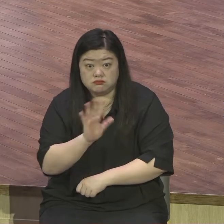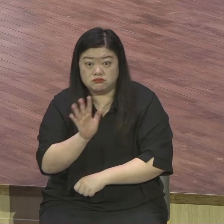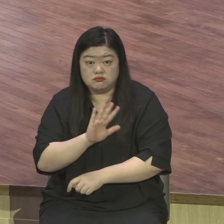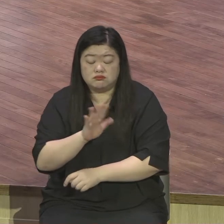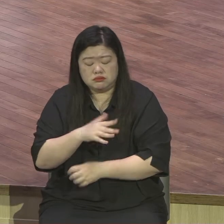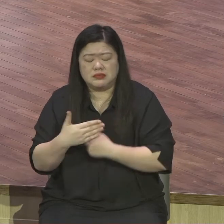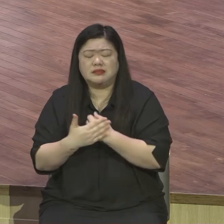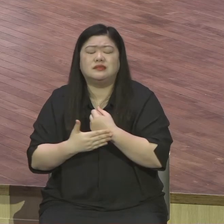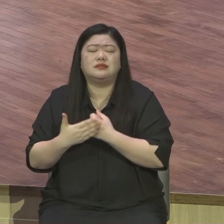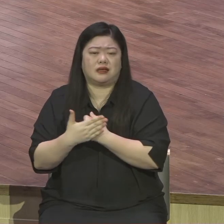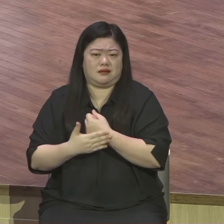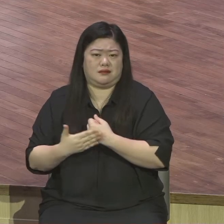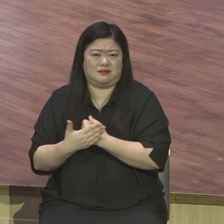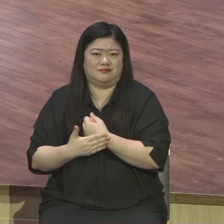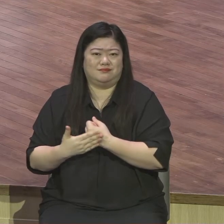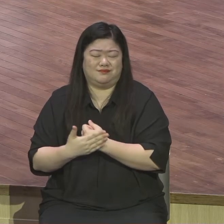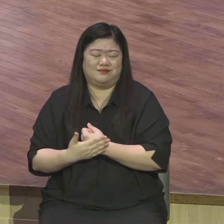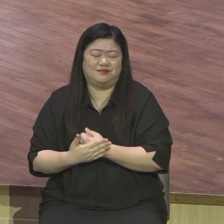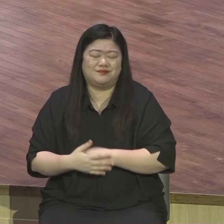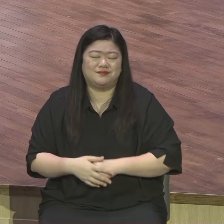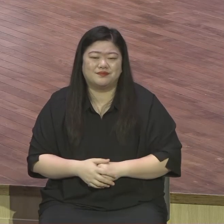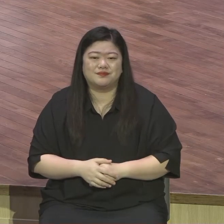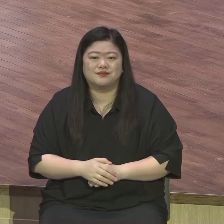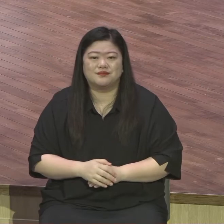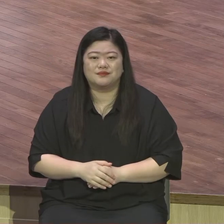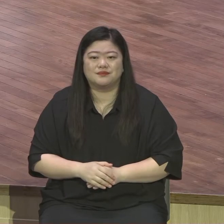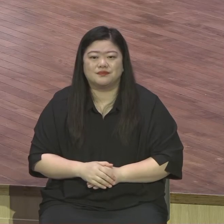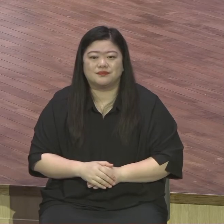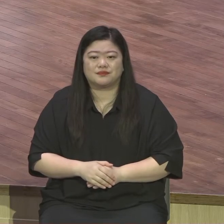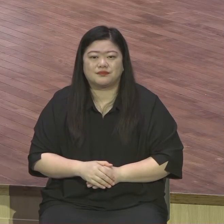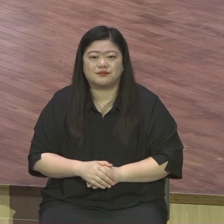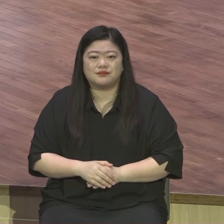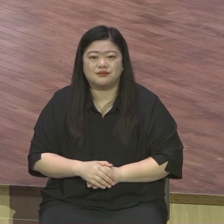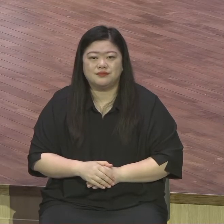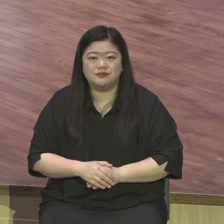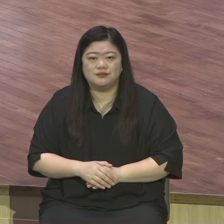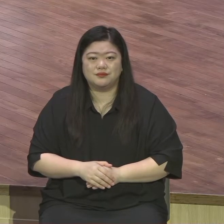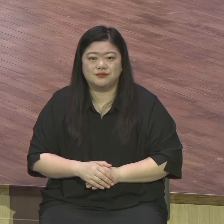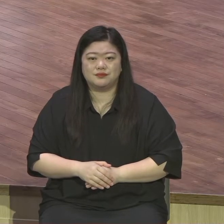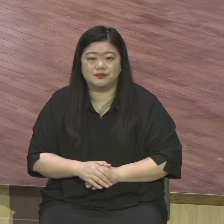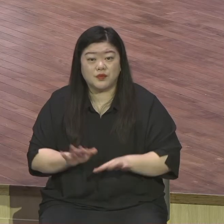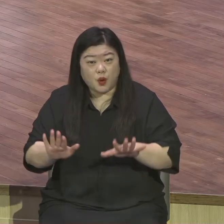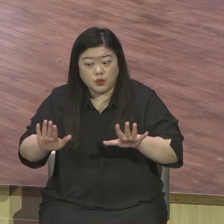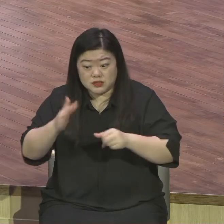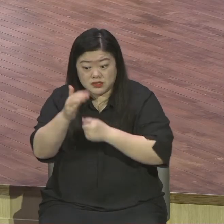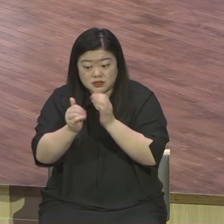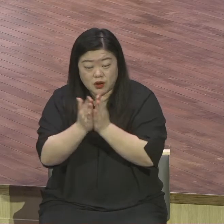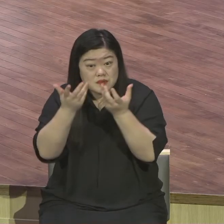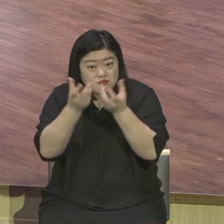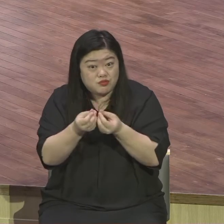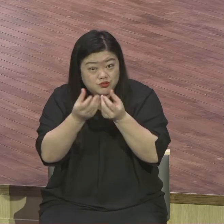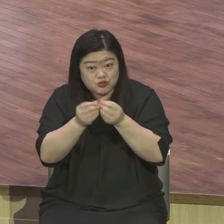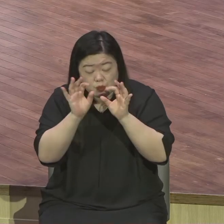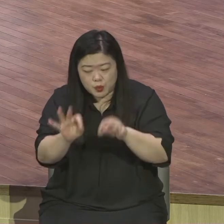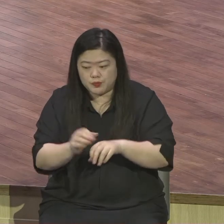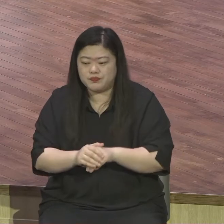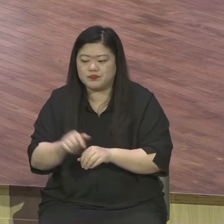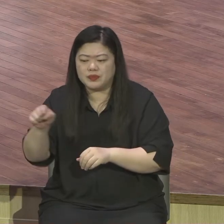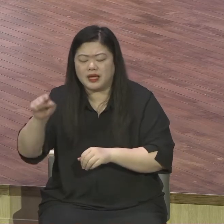감격 속에 본문에 나온 먼저 온 품꾼들처럼요 사람 다른 사람과 비교하면